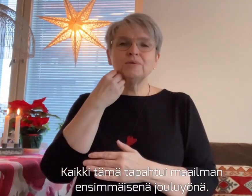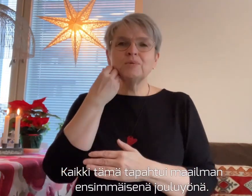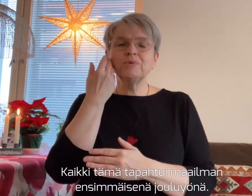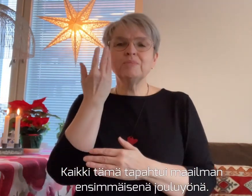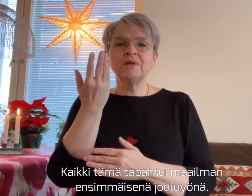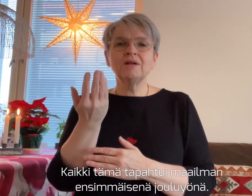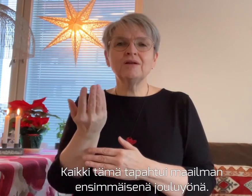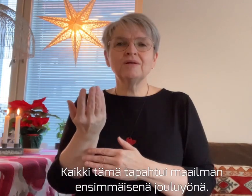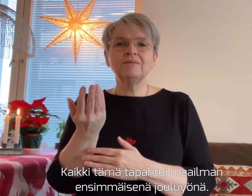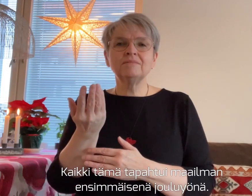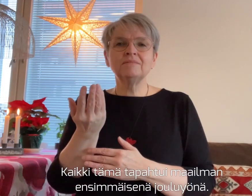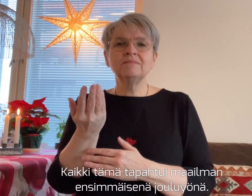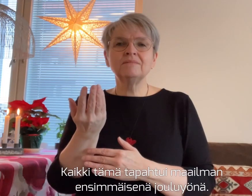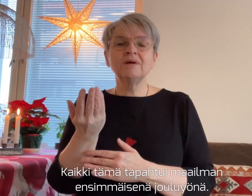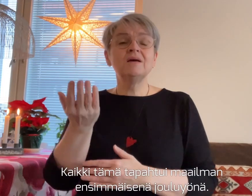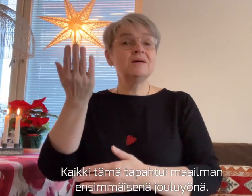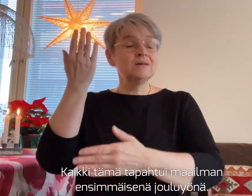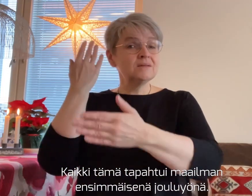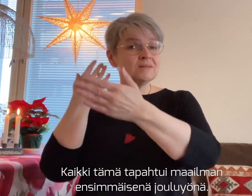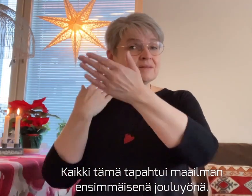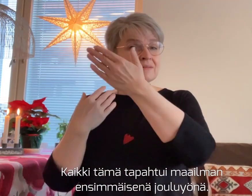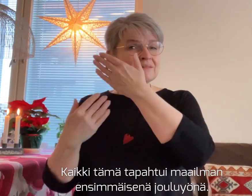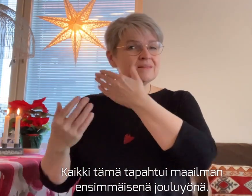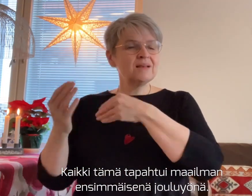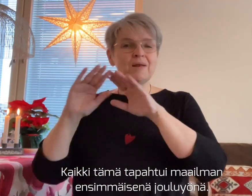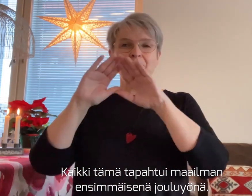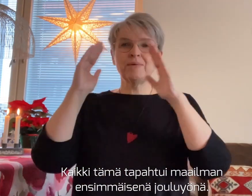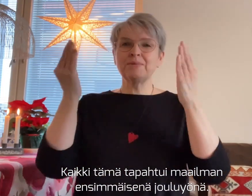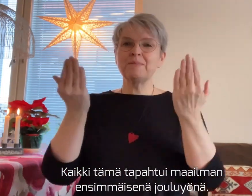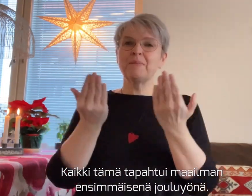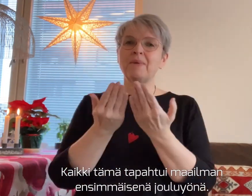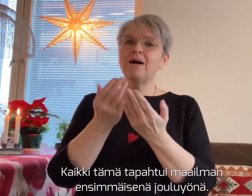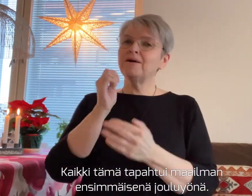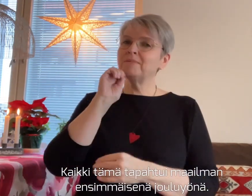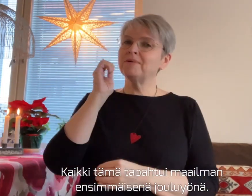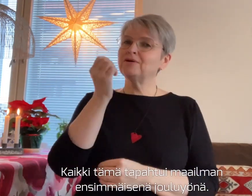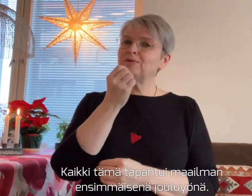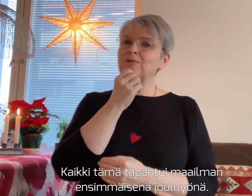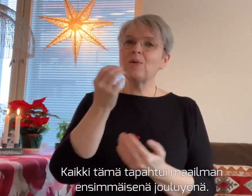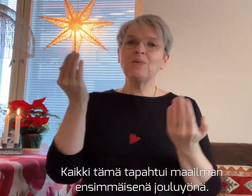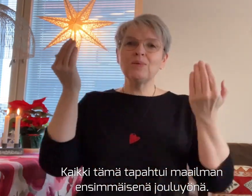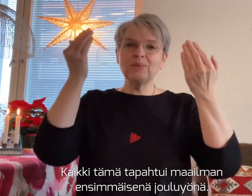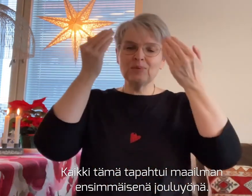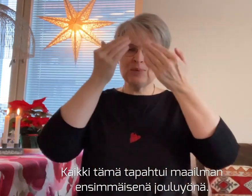Kaikki tämä tapahtui maailman ensimmäisenä jouluyönä.